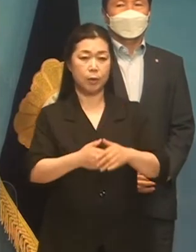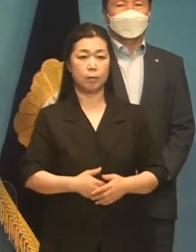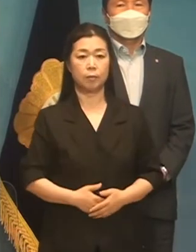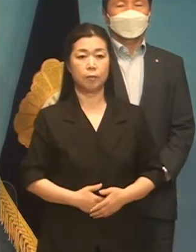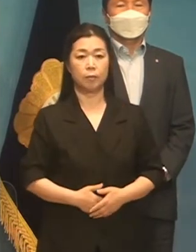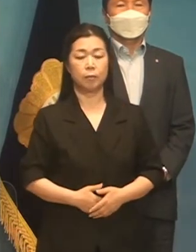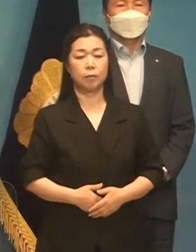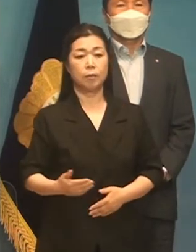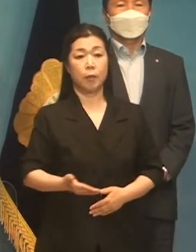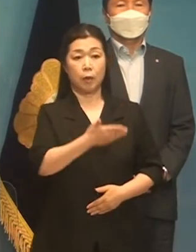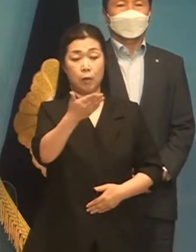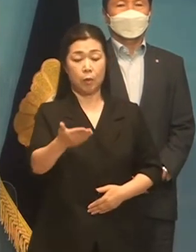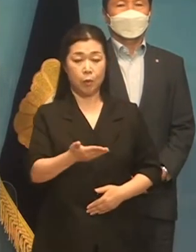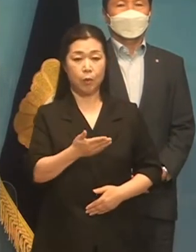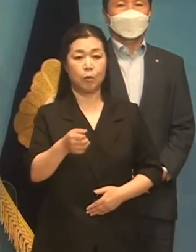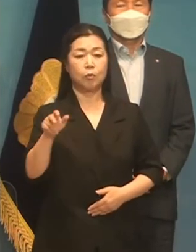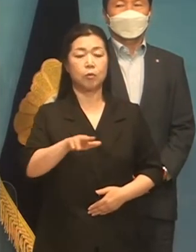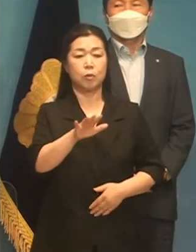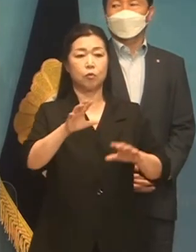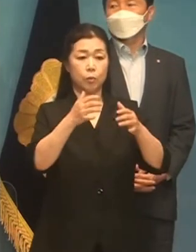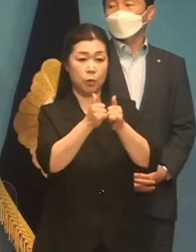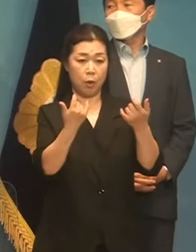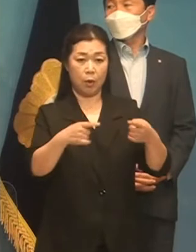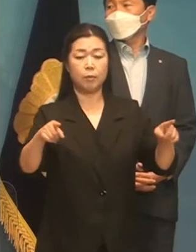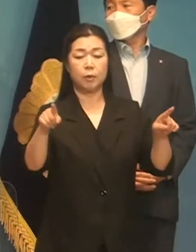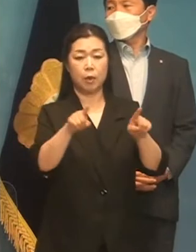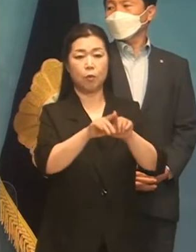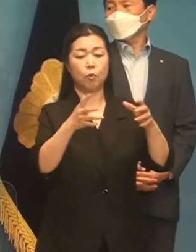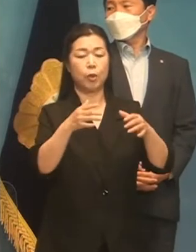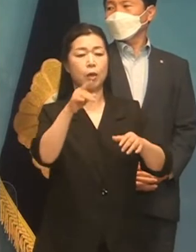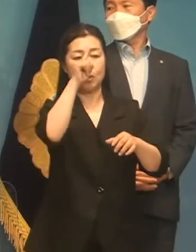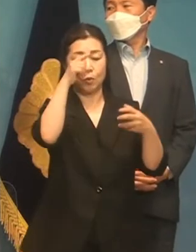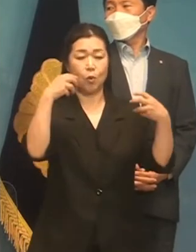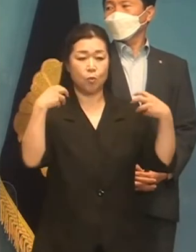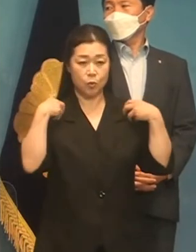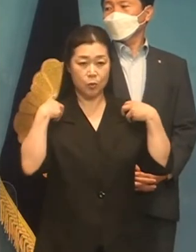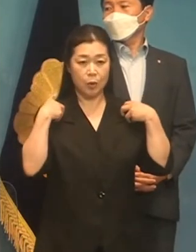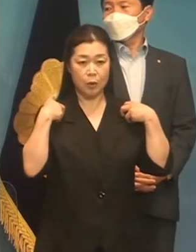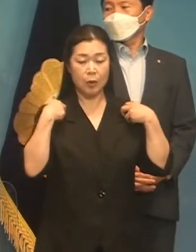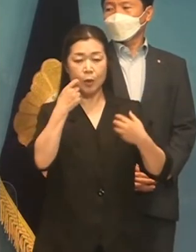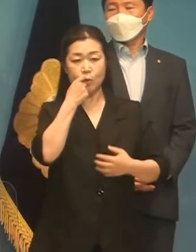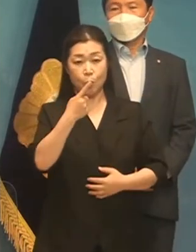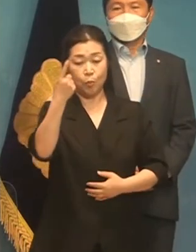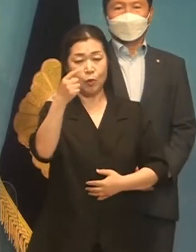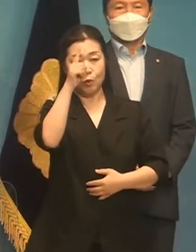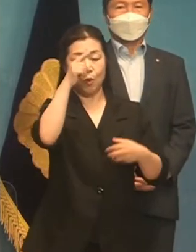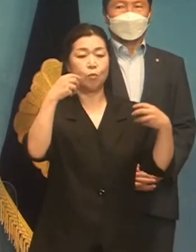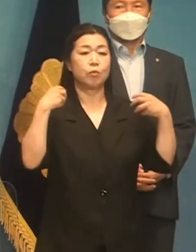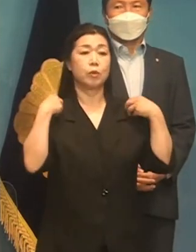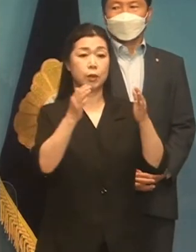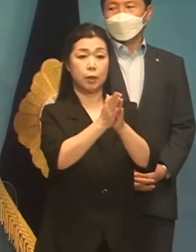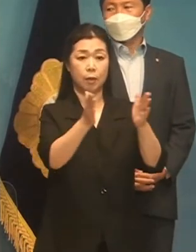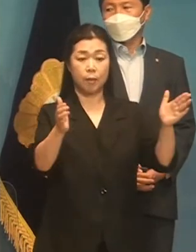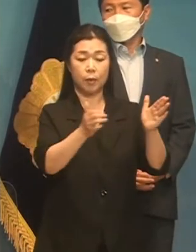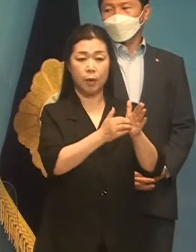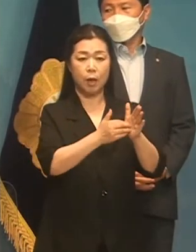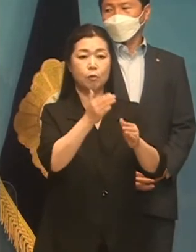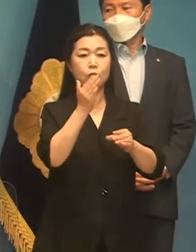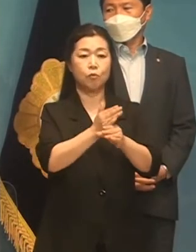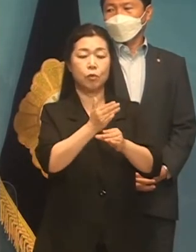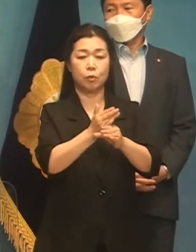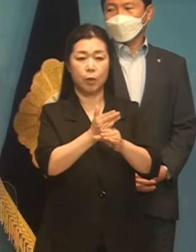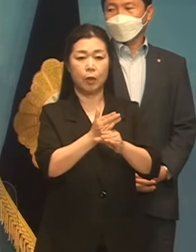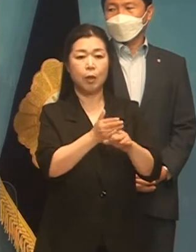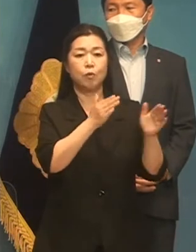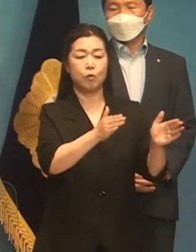다만 동의 여러분, 우리는 국민과 함께 국민의 정부, 참여정부, 촉결정부를 열었습니다. 그 중심에는